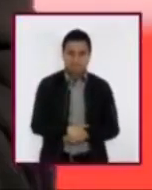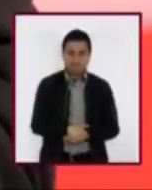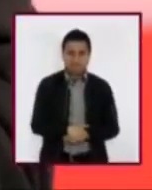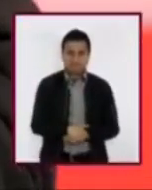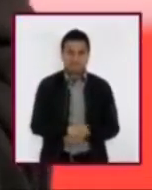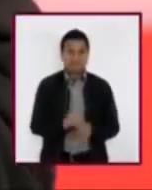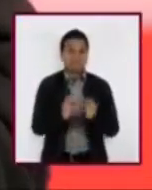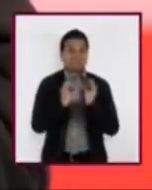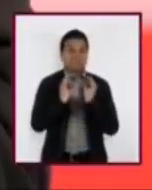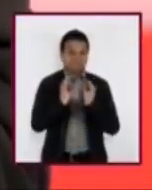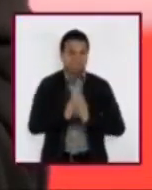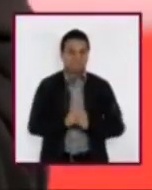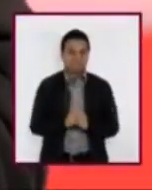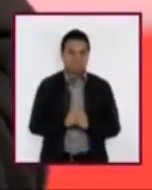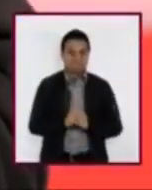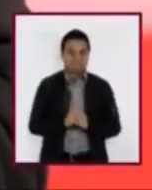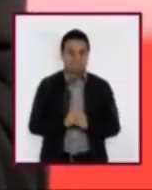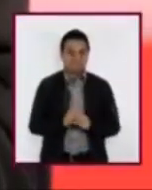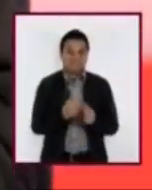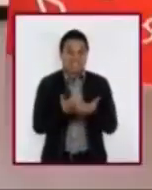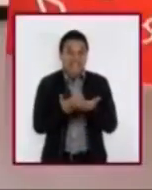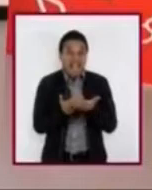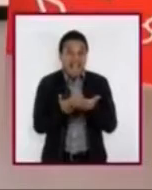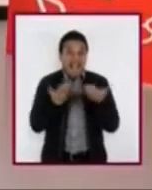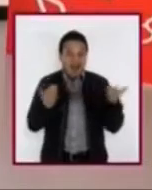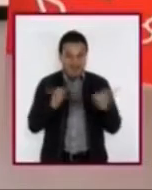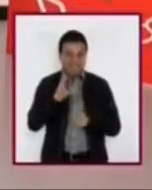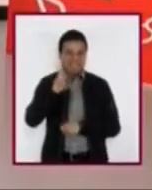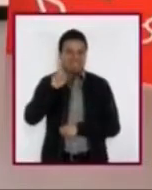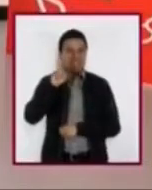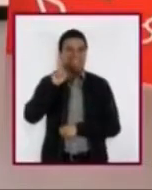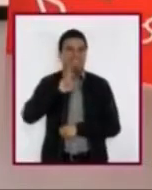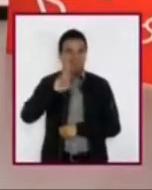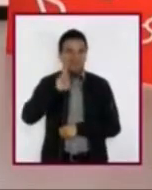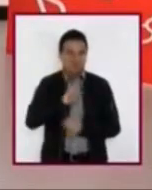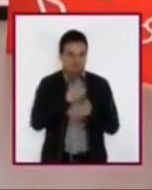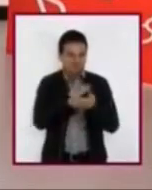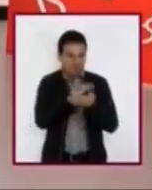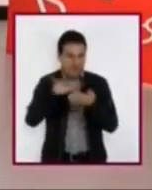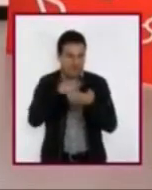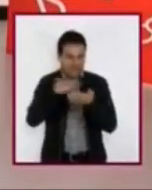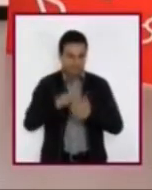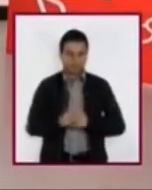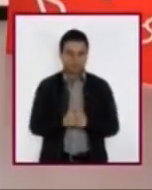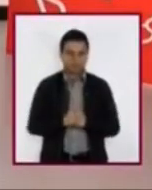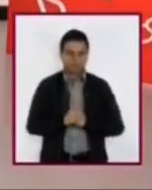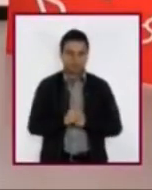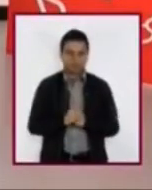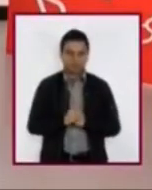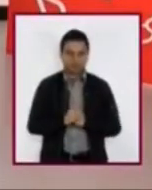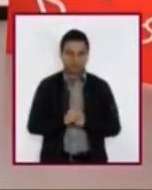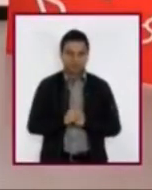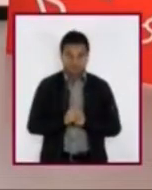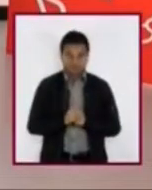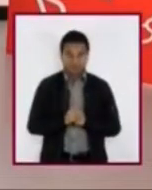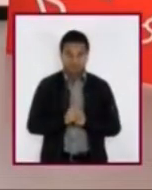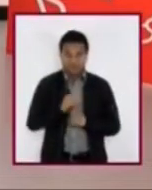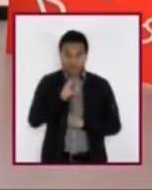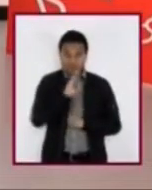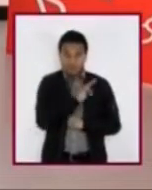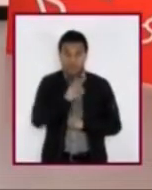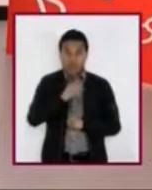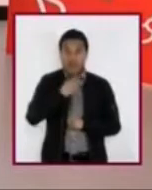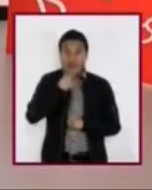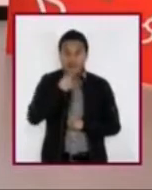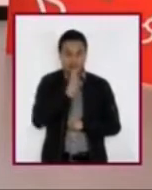Excelente, ahora vamos a leer todo de corrido. Pero como no podemos usar la voz, usaremos